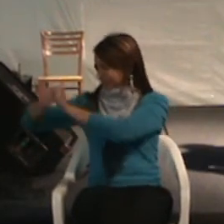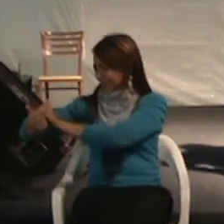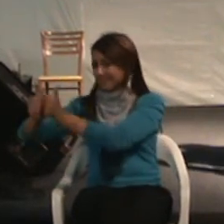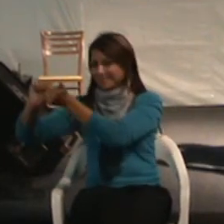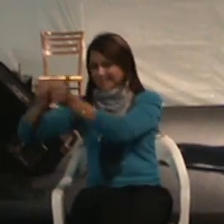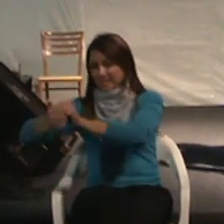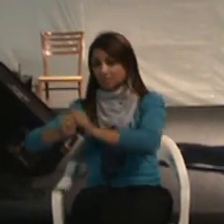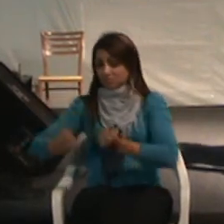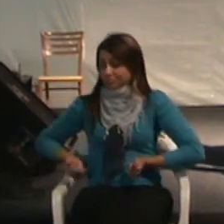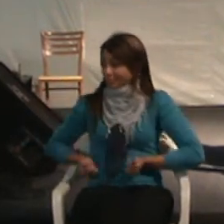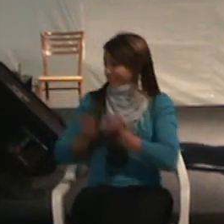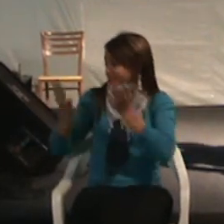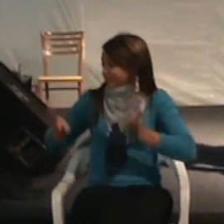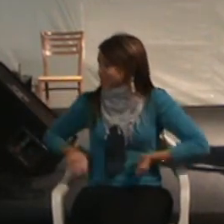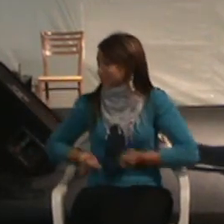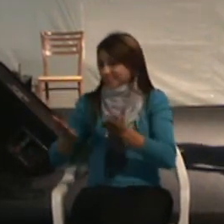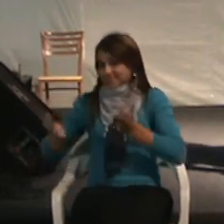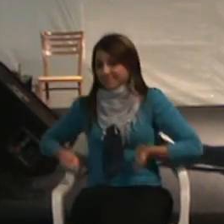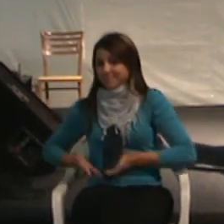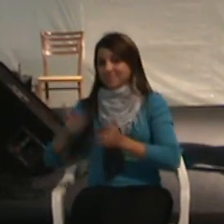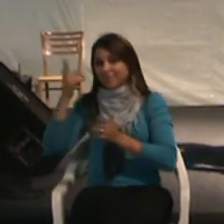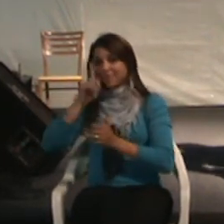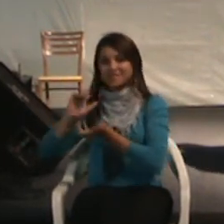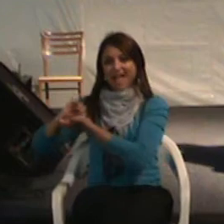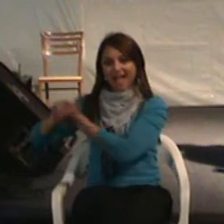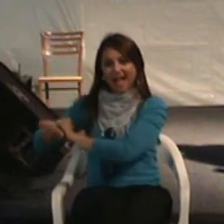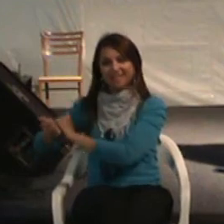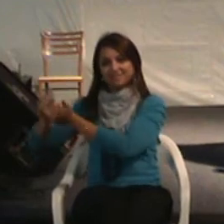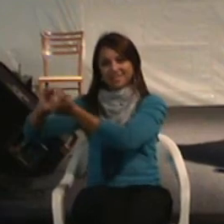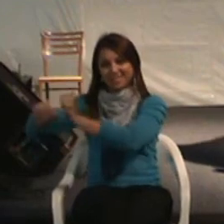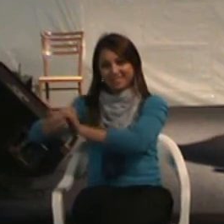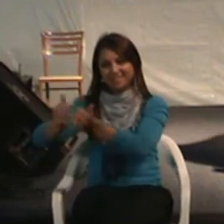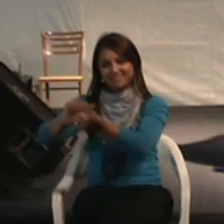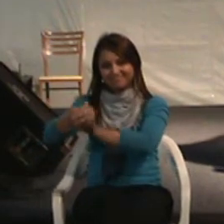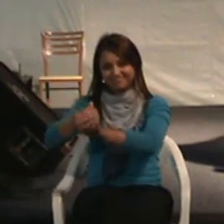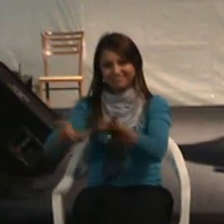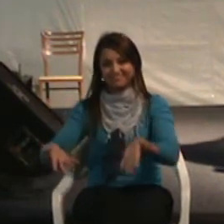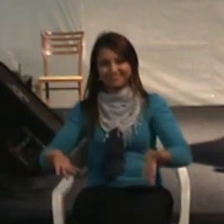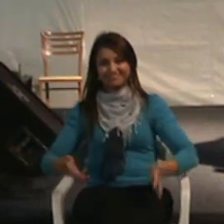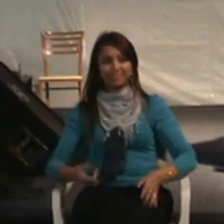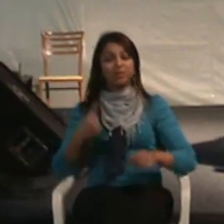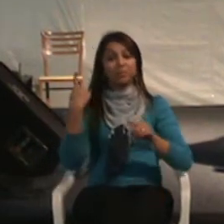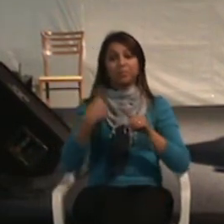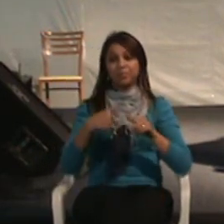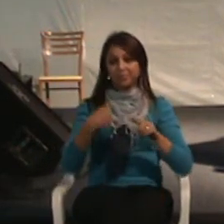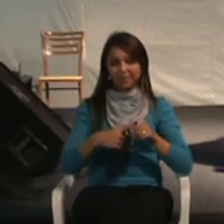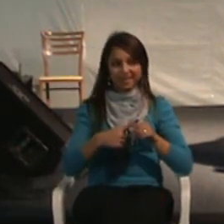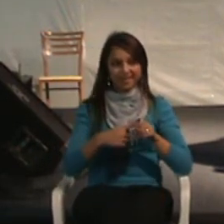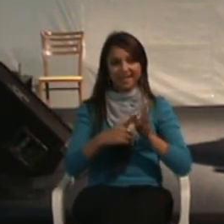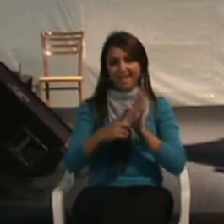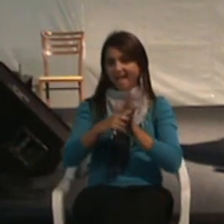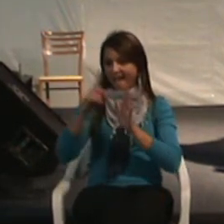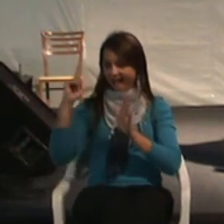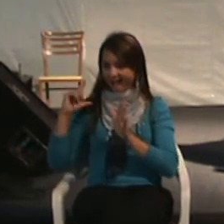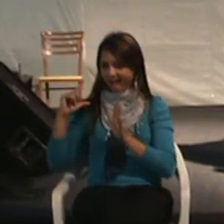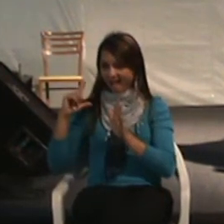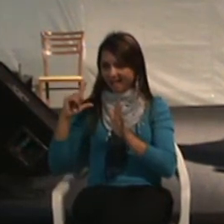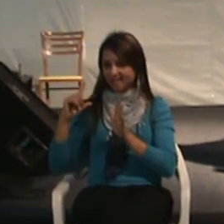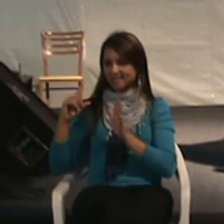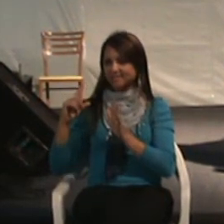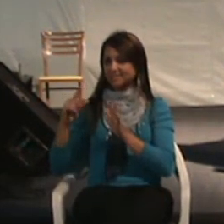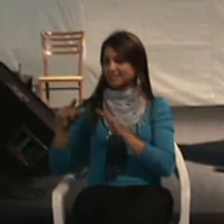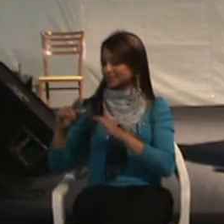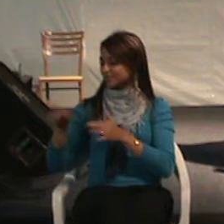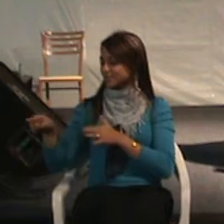para adaptar. Por quê? Teoria e Progel. Desenho era adaptável pós